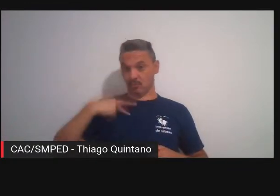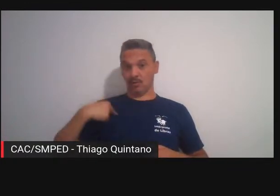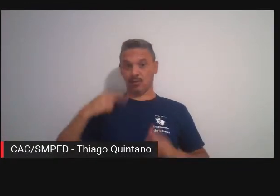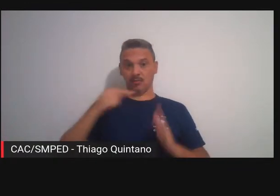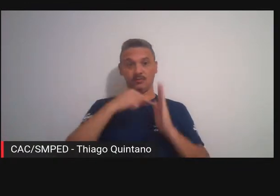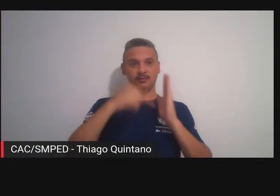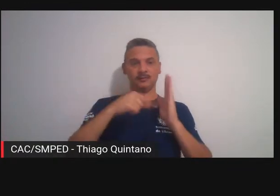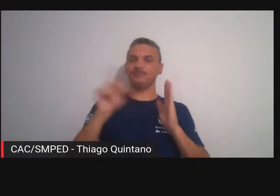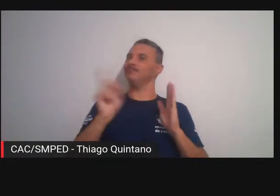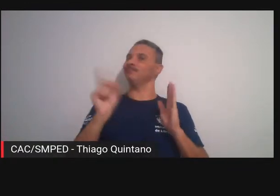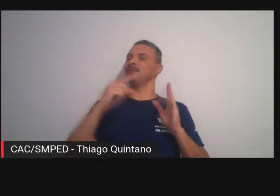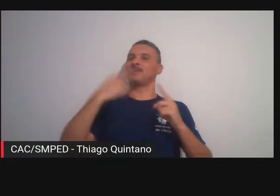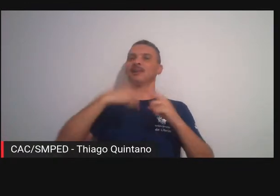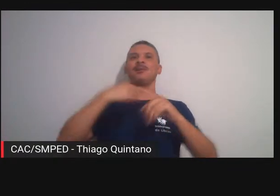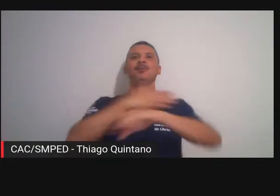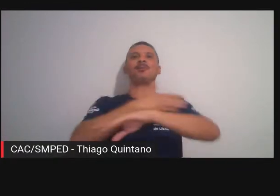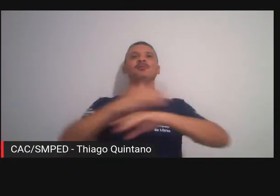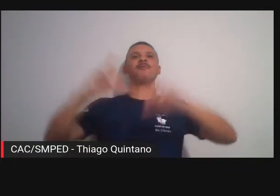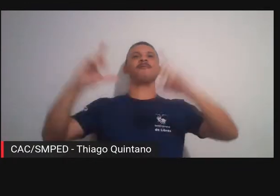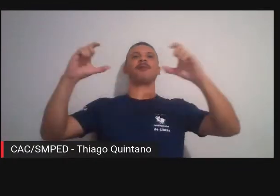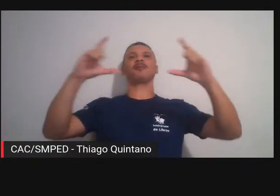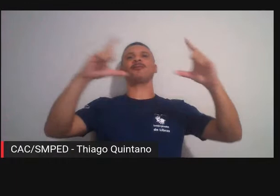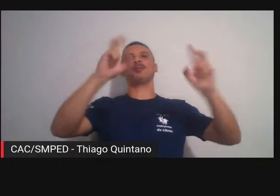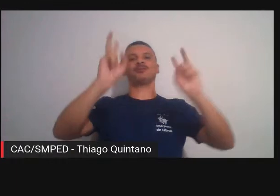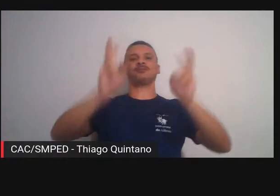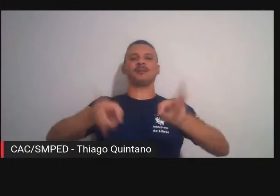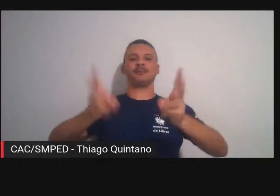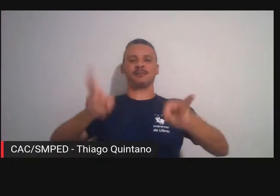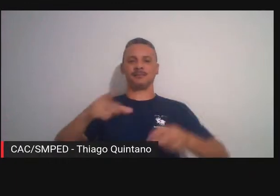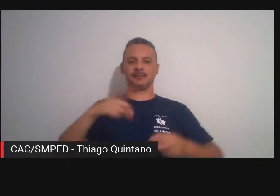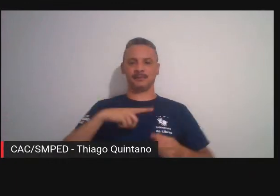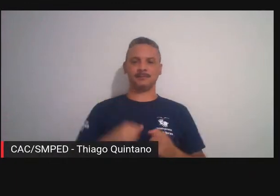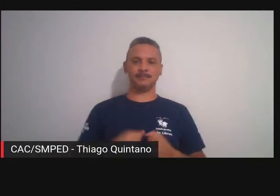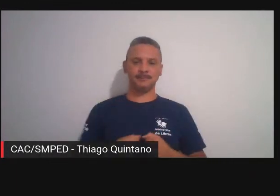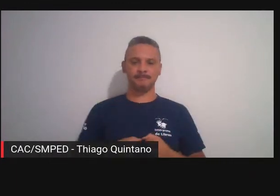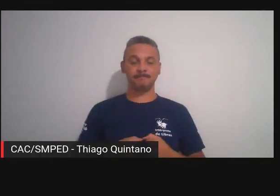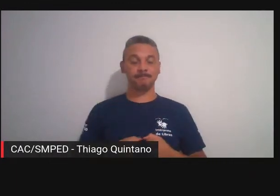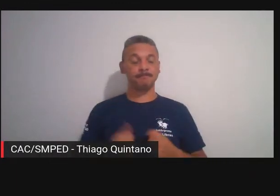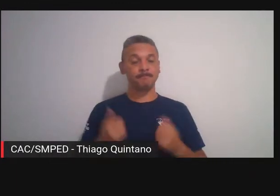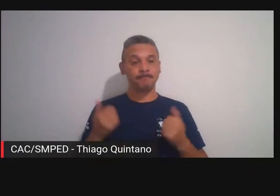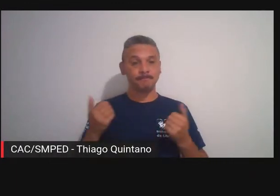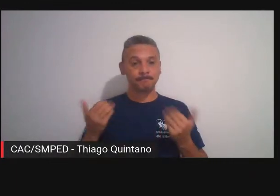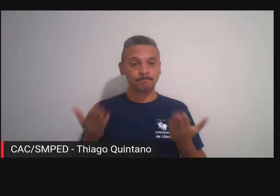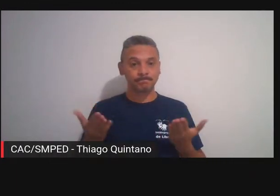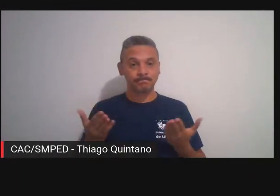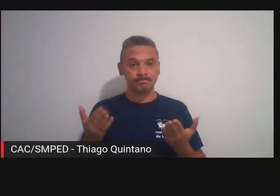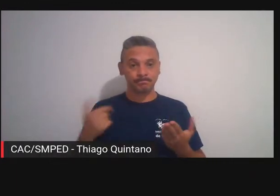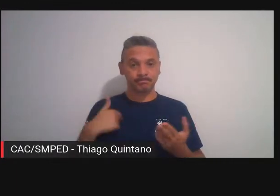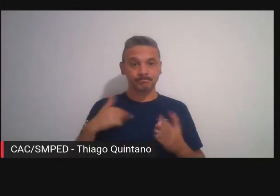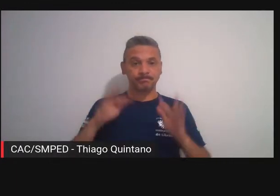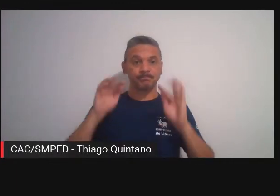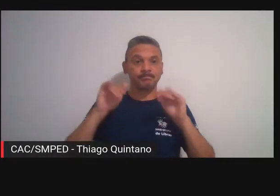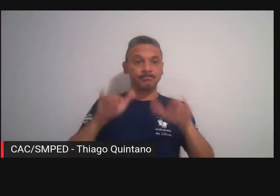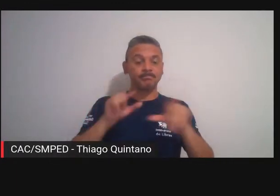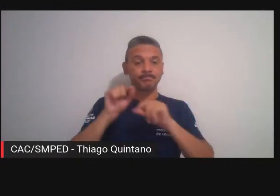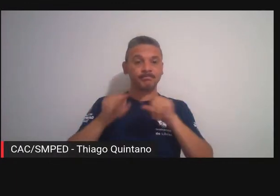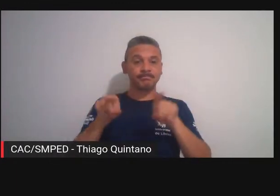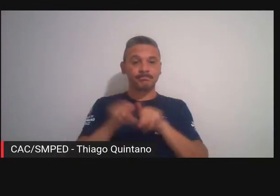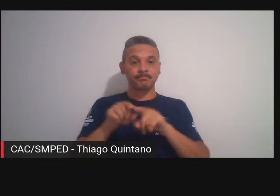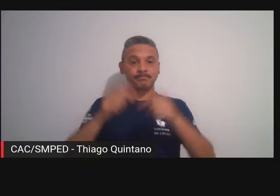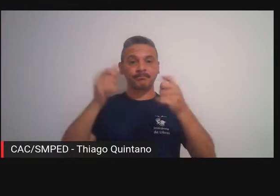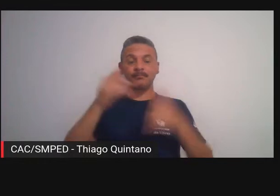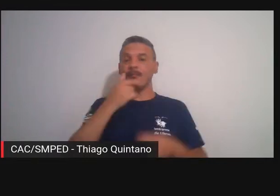era uma coisa muito difícil então bem no final assim com o meu orientador